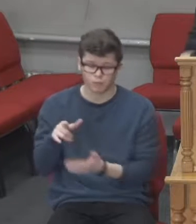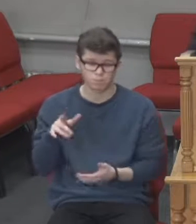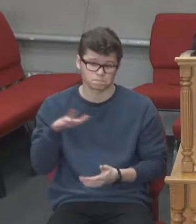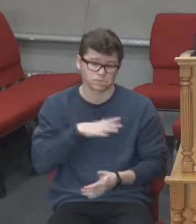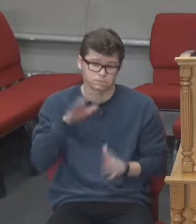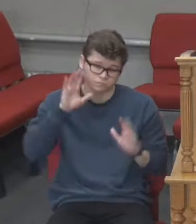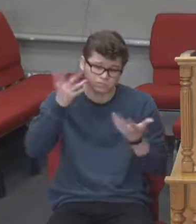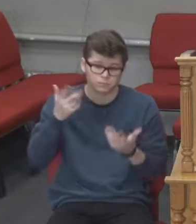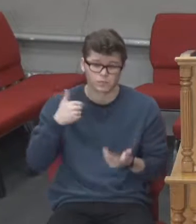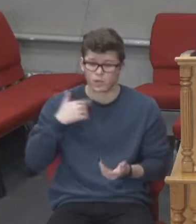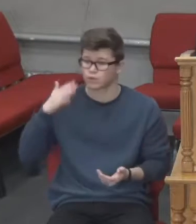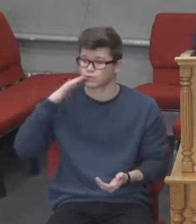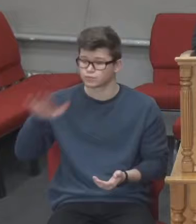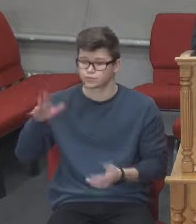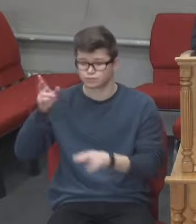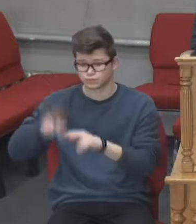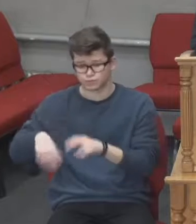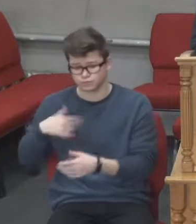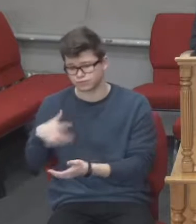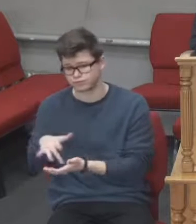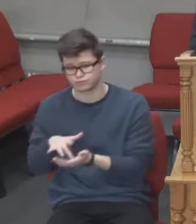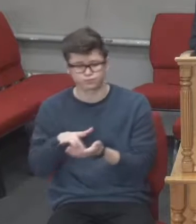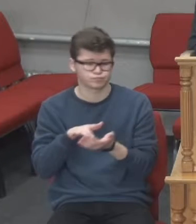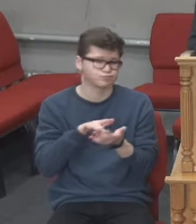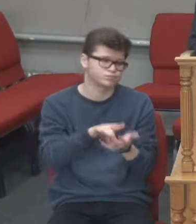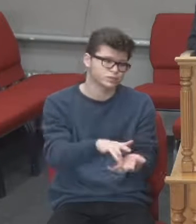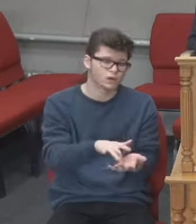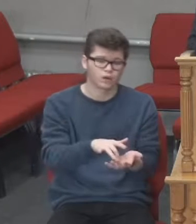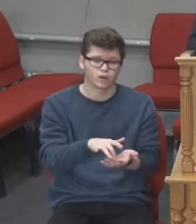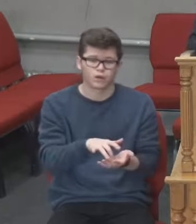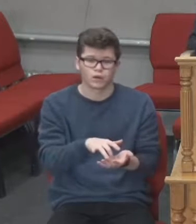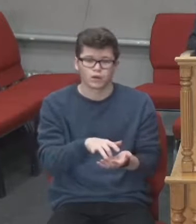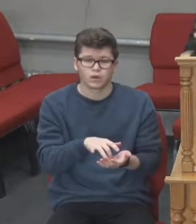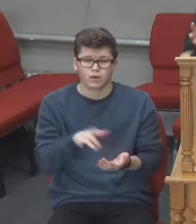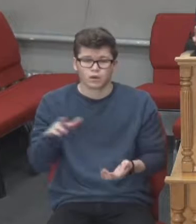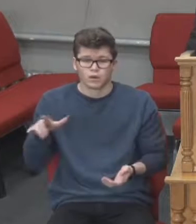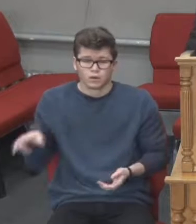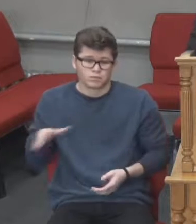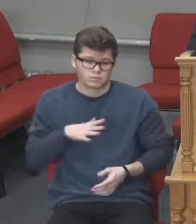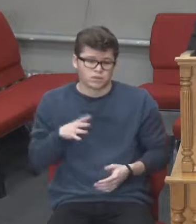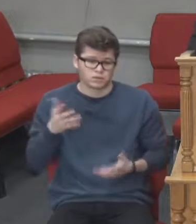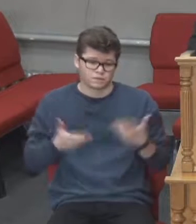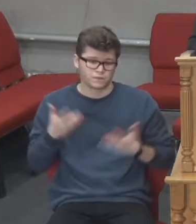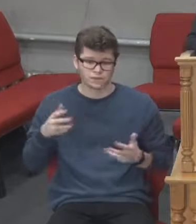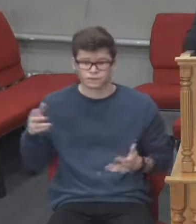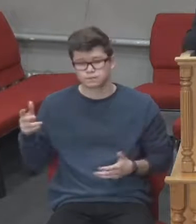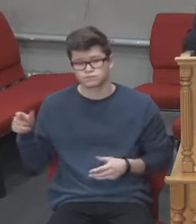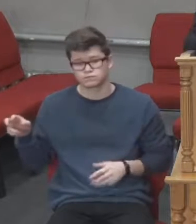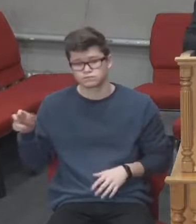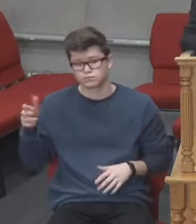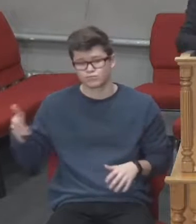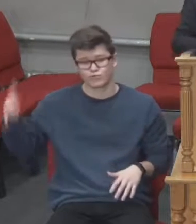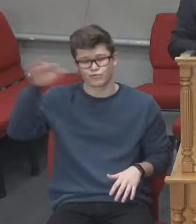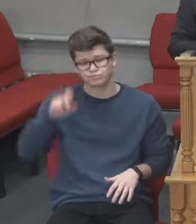разом зі своїм учителем, і вони дивилися, певно, згори на прекрасне місто, на